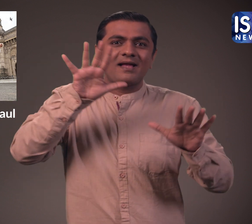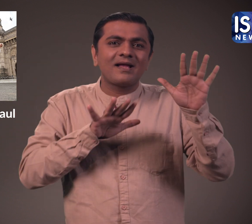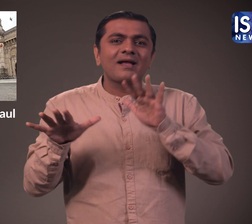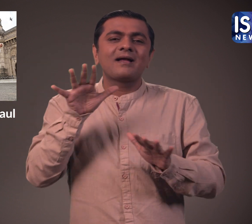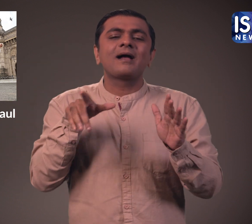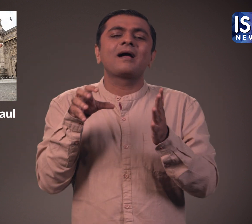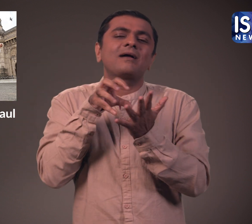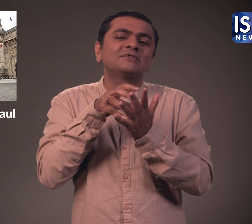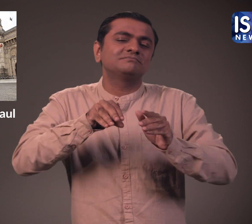विडियो बनाया है।